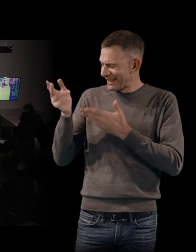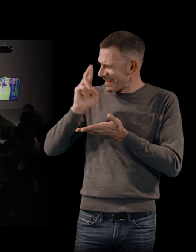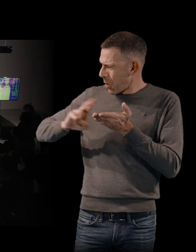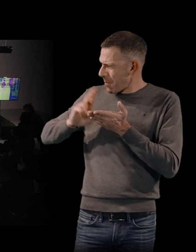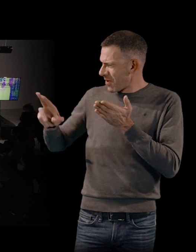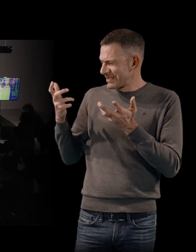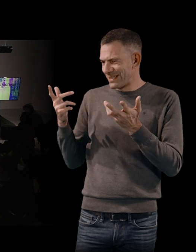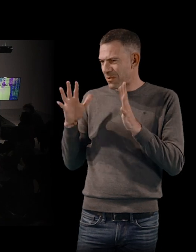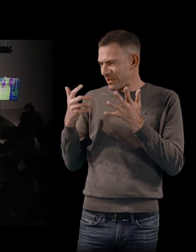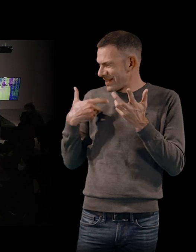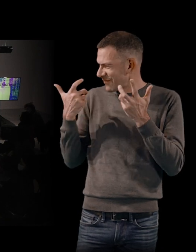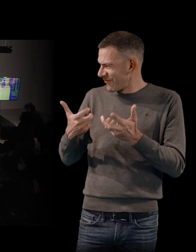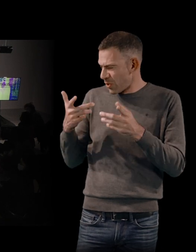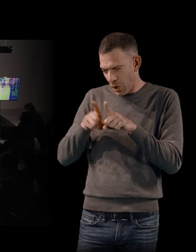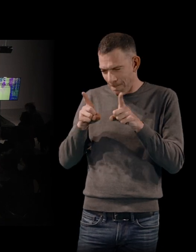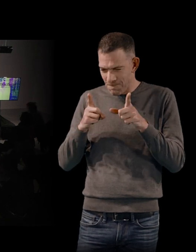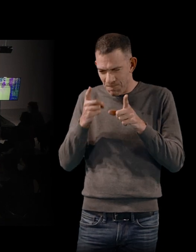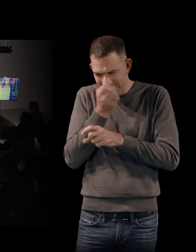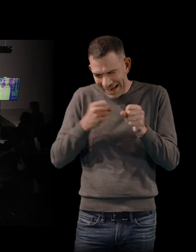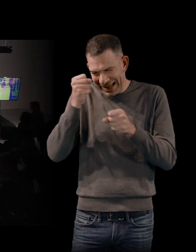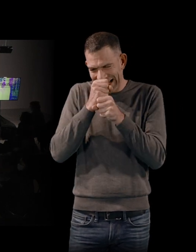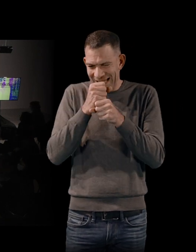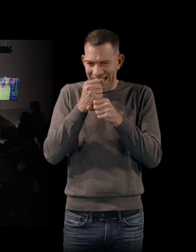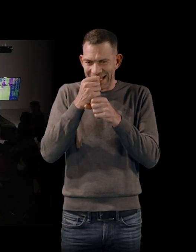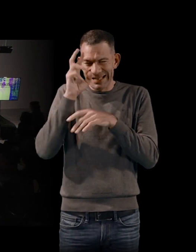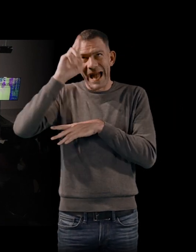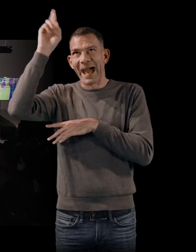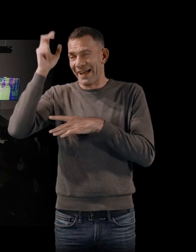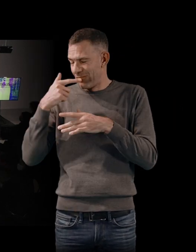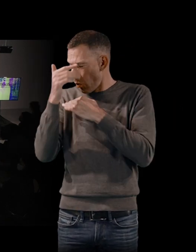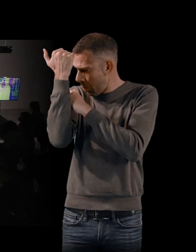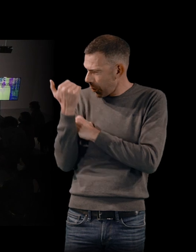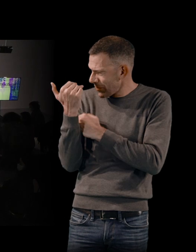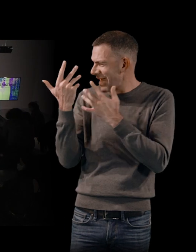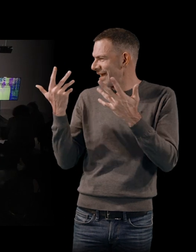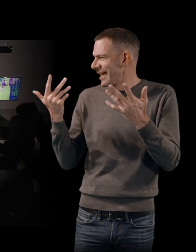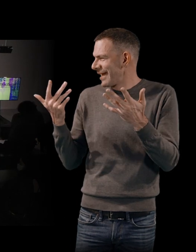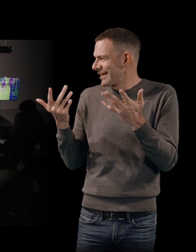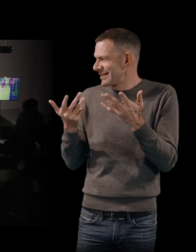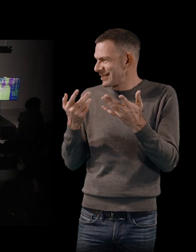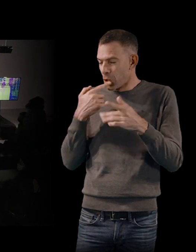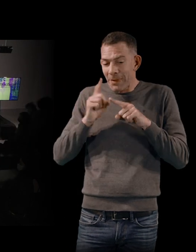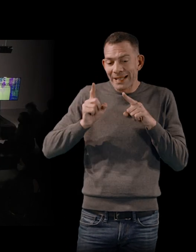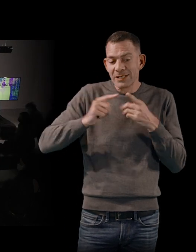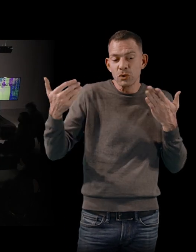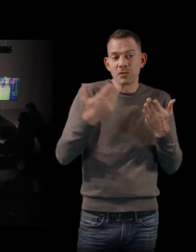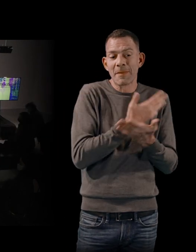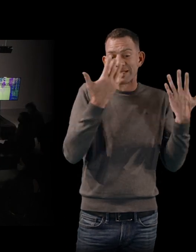réfugier comme une protection, à re-réver quelque chose qui est passé, mais qui a été, comme vous l'avez dit plusieurs fois, une parenthèse enchantée.